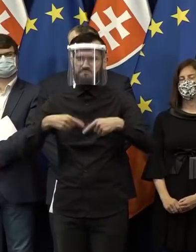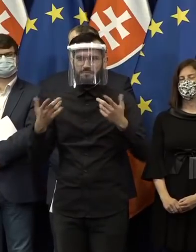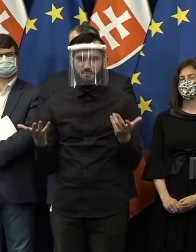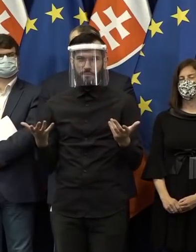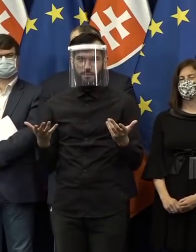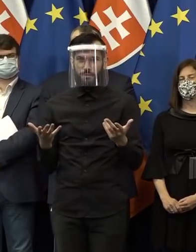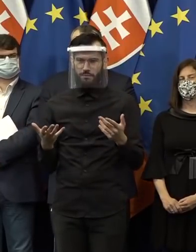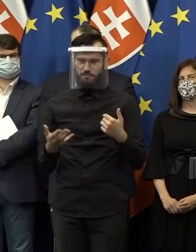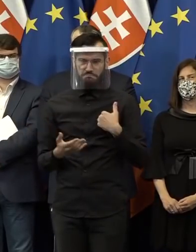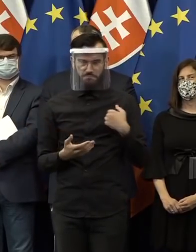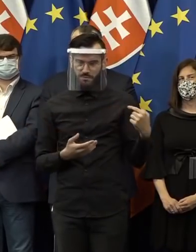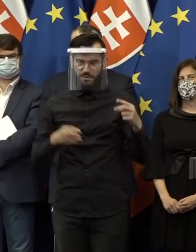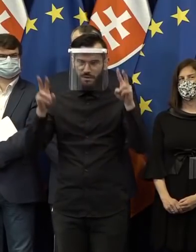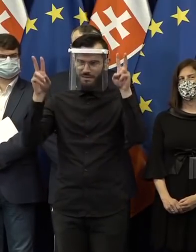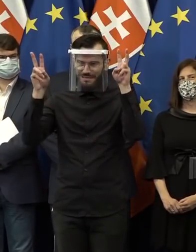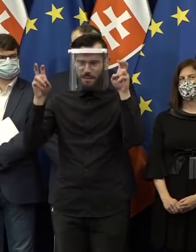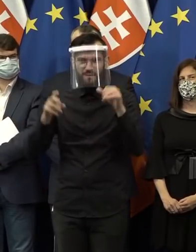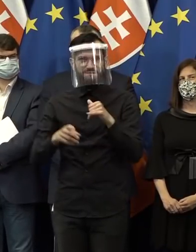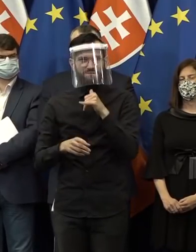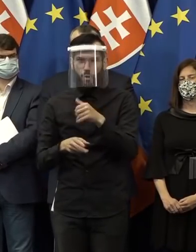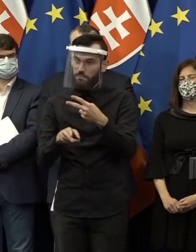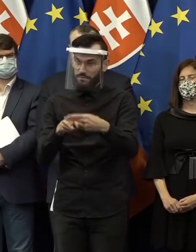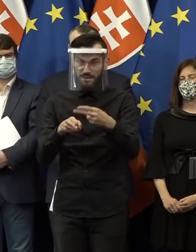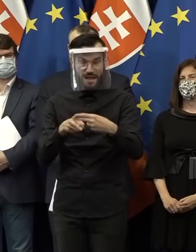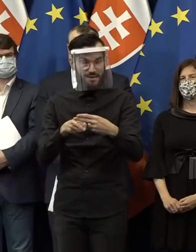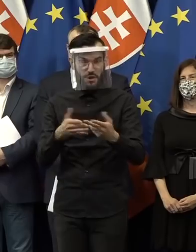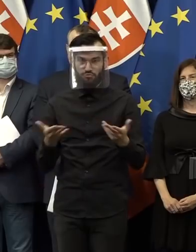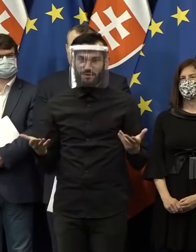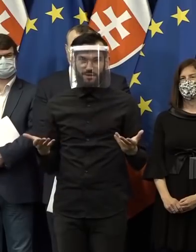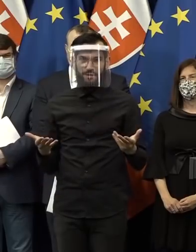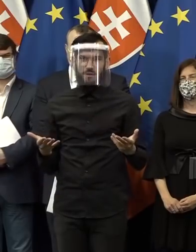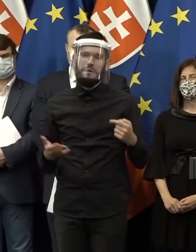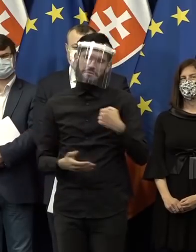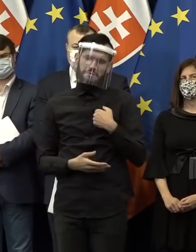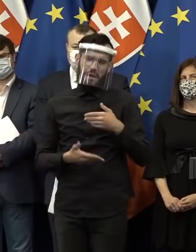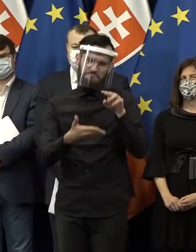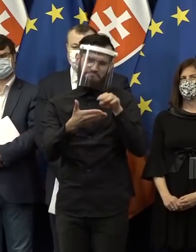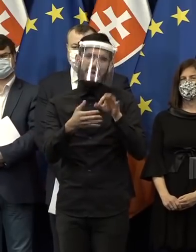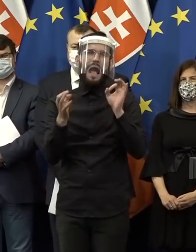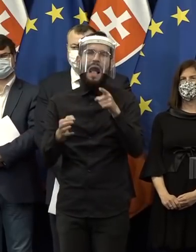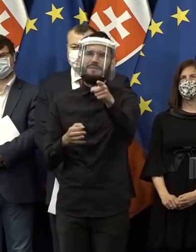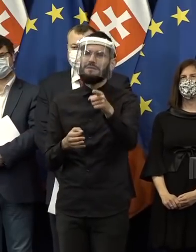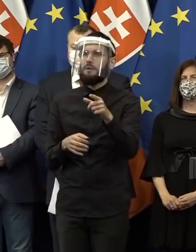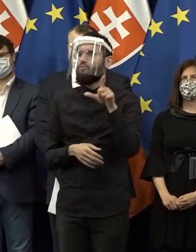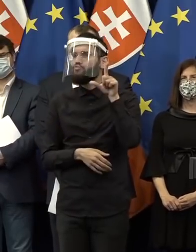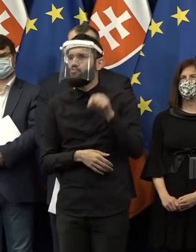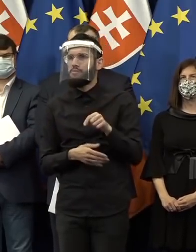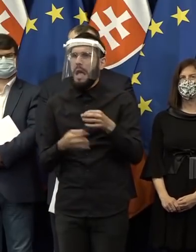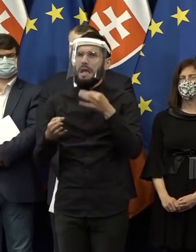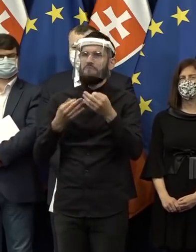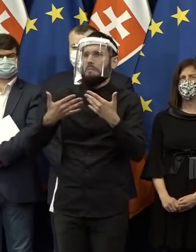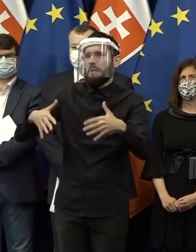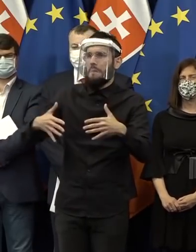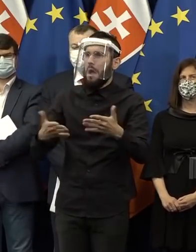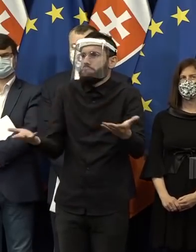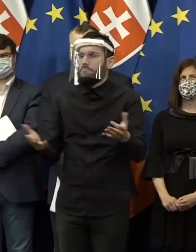Tá téma vôbec nebola otázka alebo predmetom sporov, ale bral som to tak, že asi nemajú o čom písať, nemajú informácie,